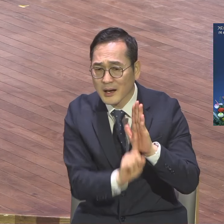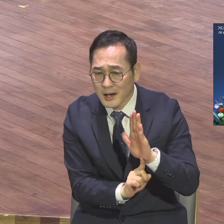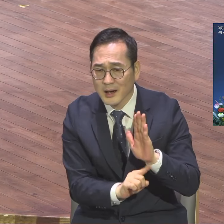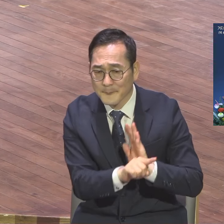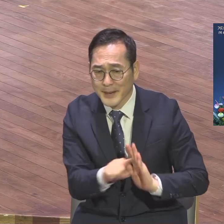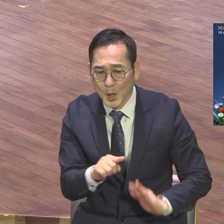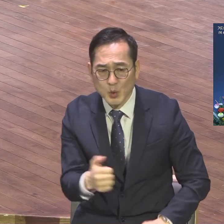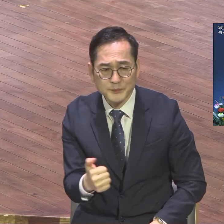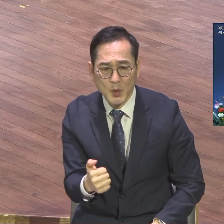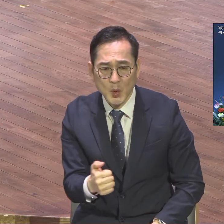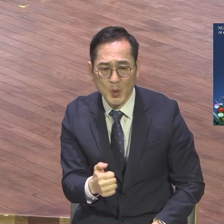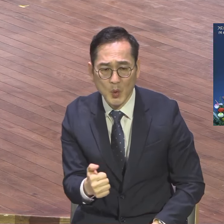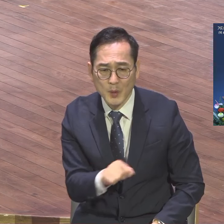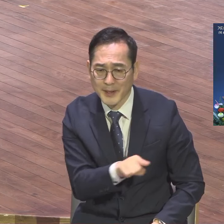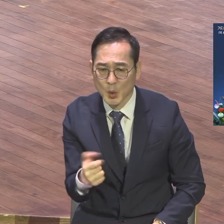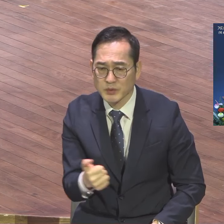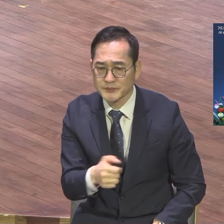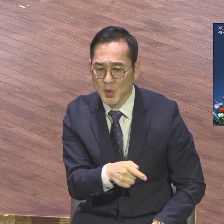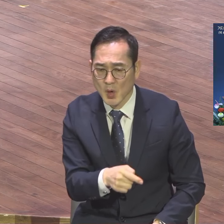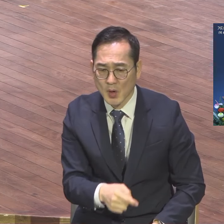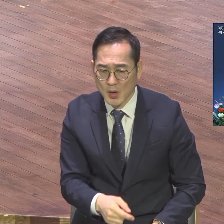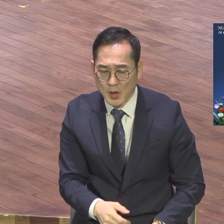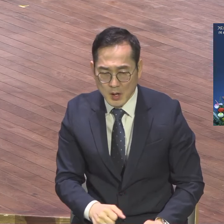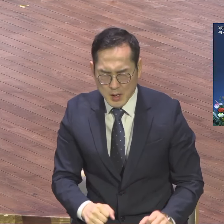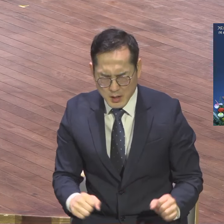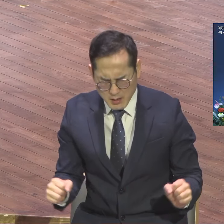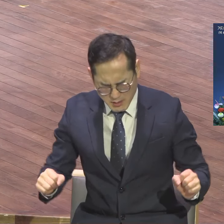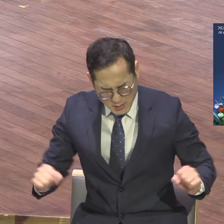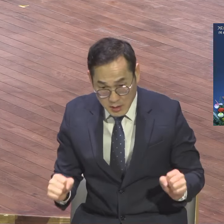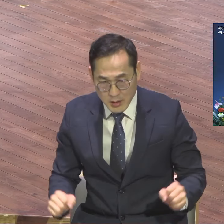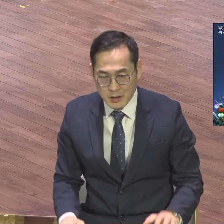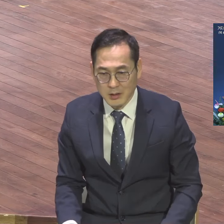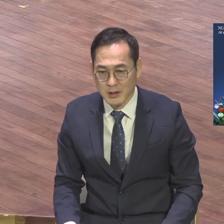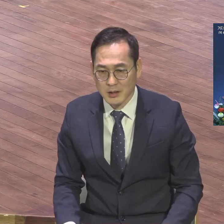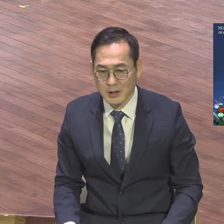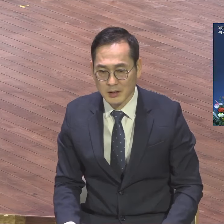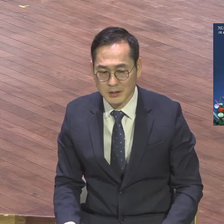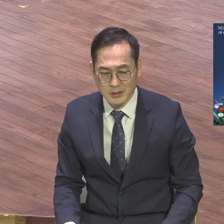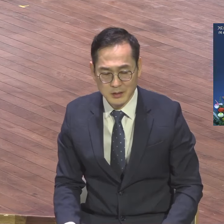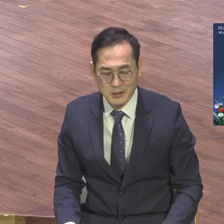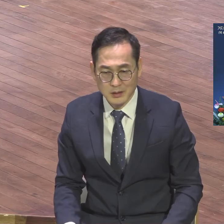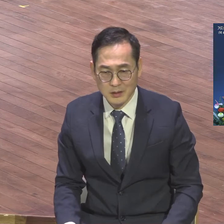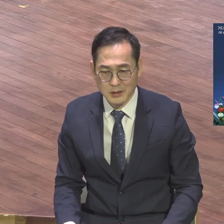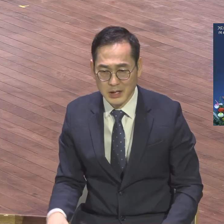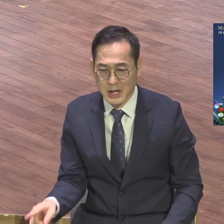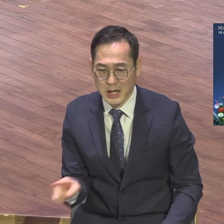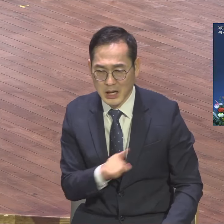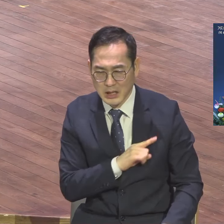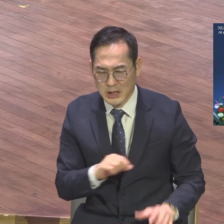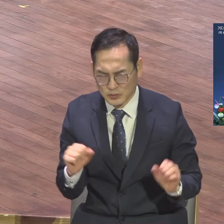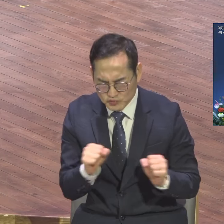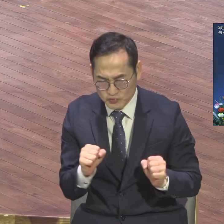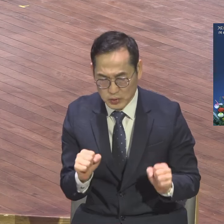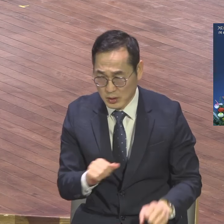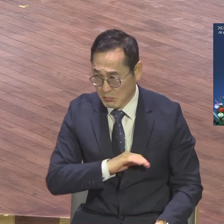사람 사는 이 땅 치고 사실상 가장 추운 거 감착하 여기 갔다 왔어요.